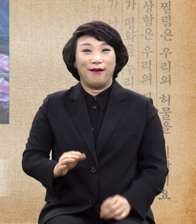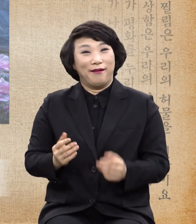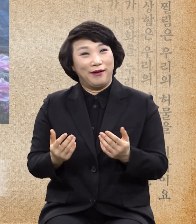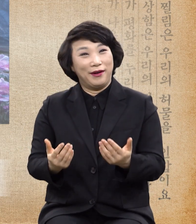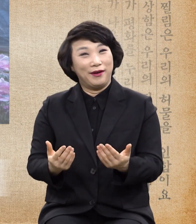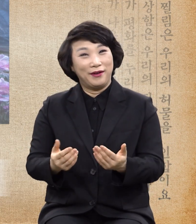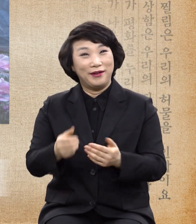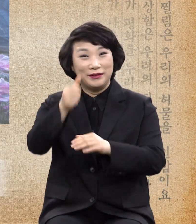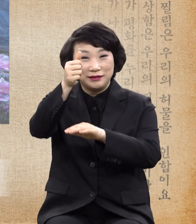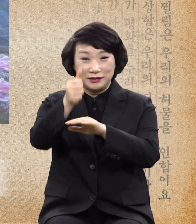되겠죠